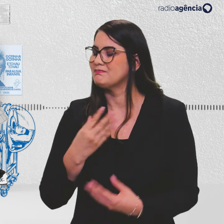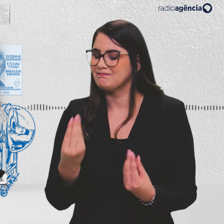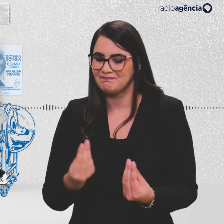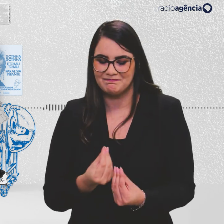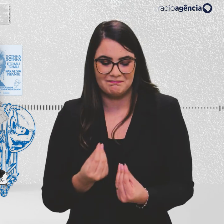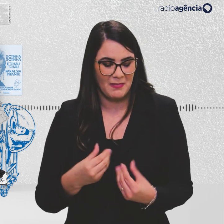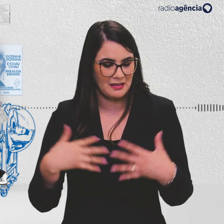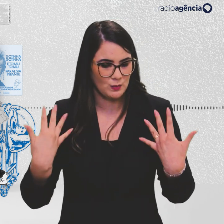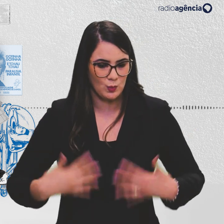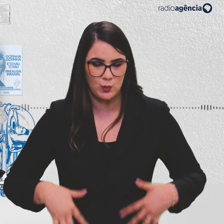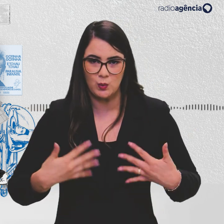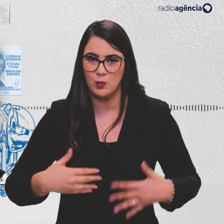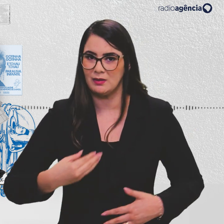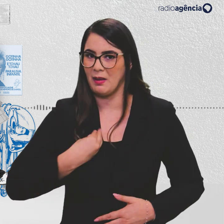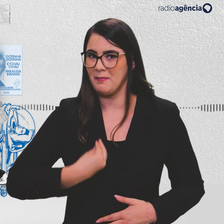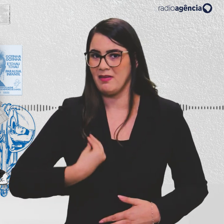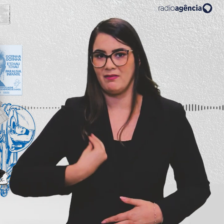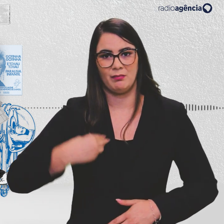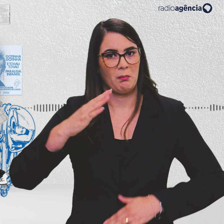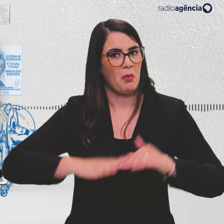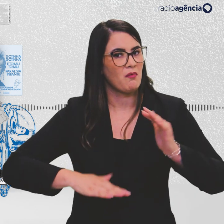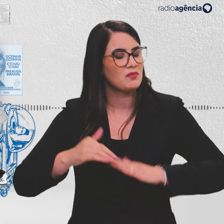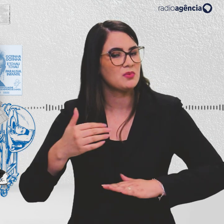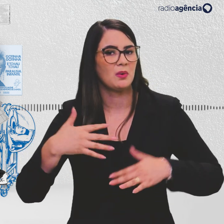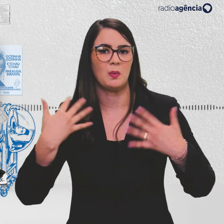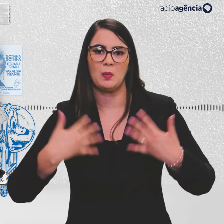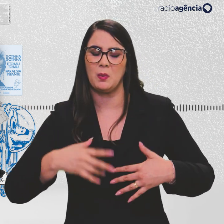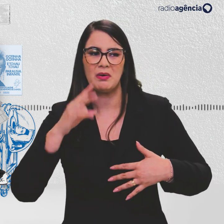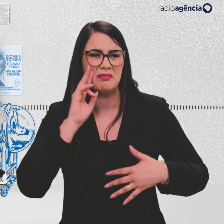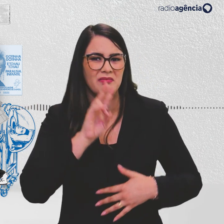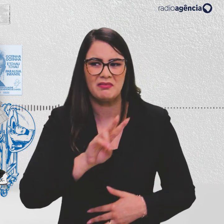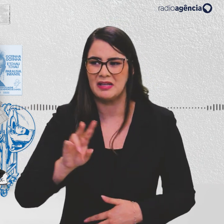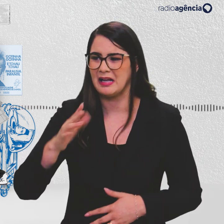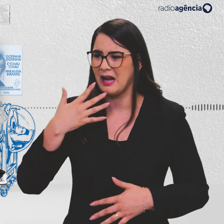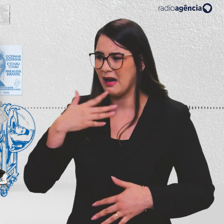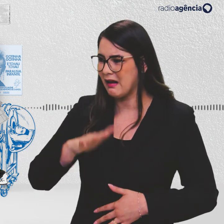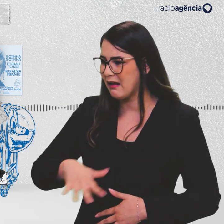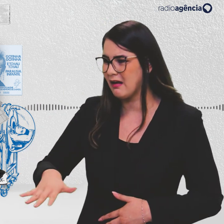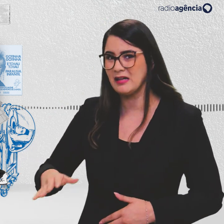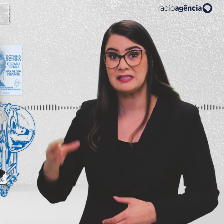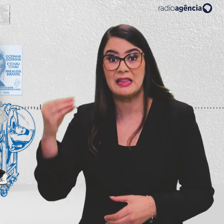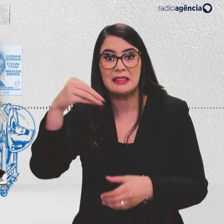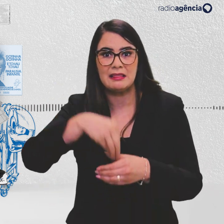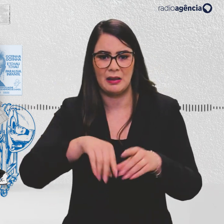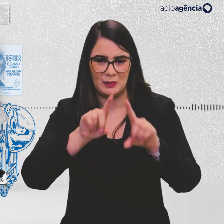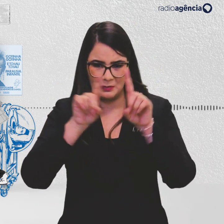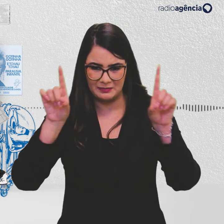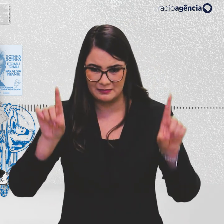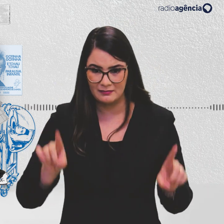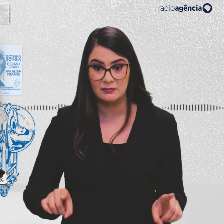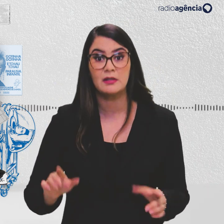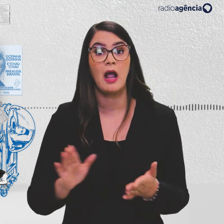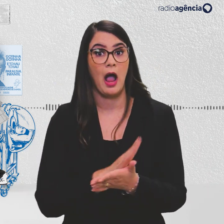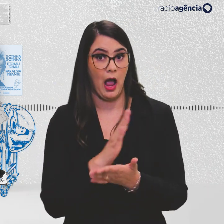que aconteceu na minha carreira profissional. Ver todas essas crianças dentro dessas máquinas, inclusive alguns adultos, mas principalmente